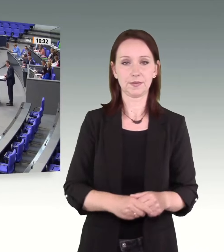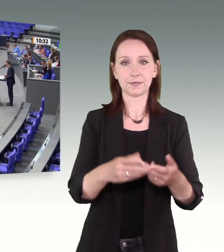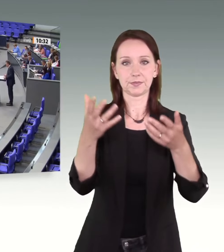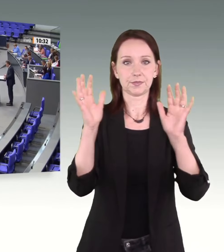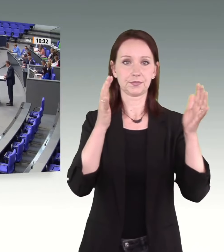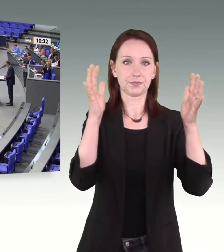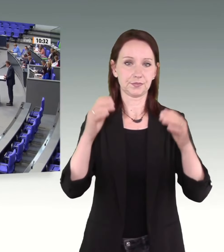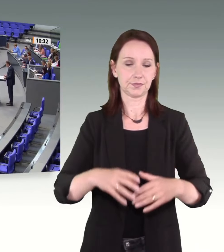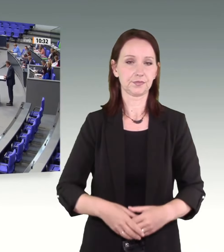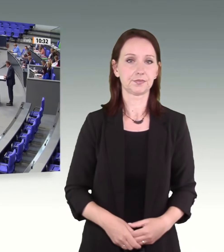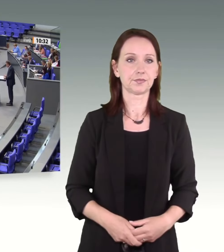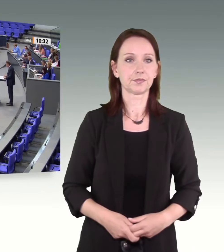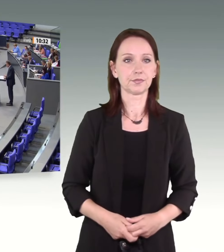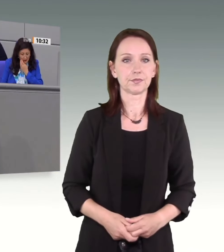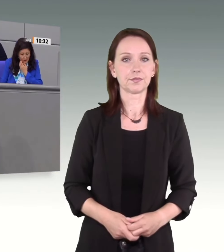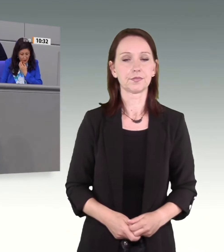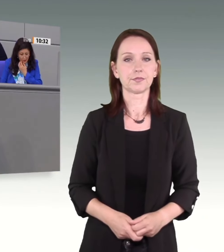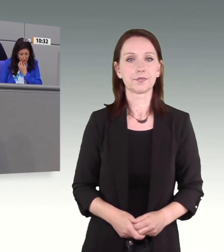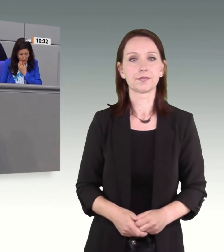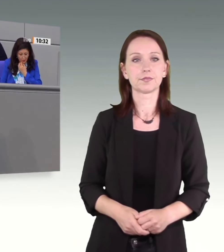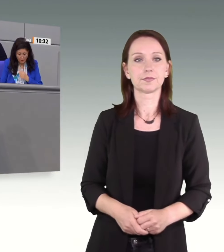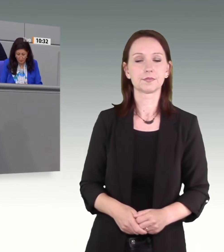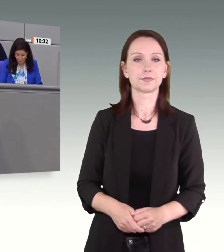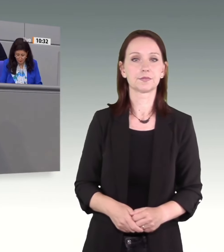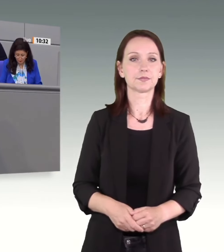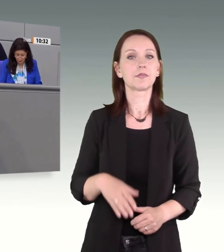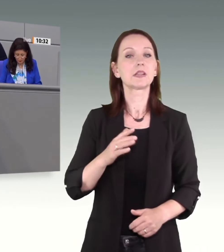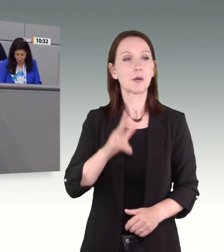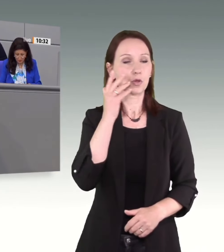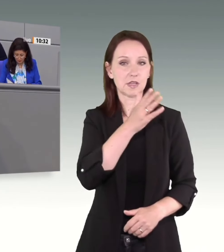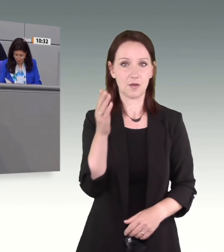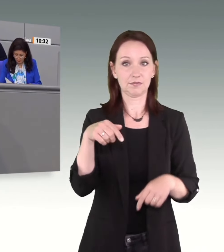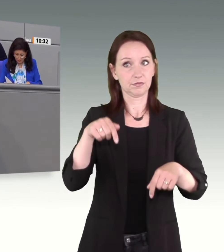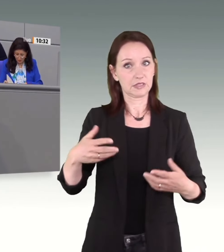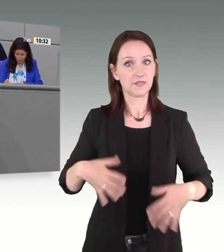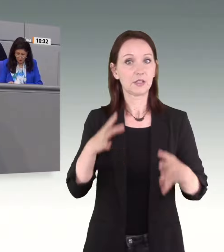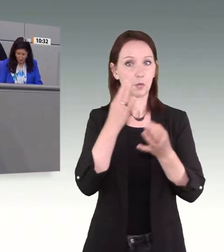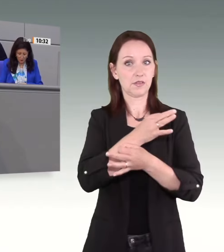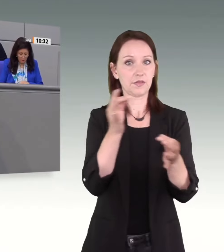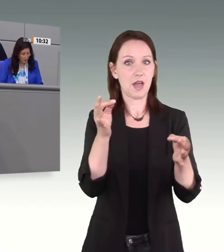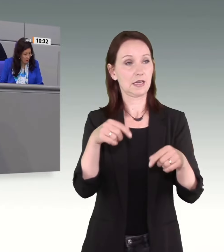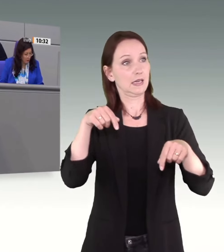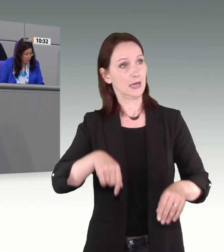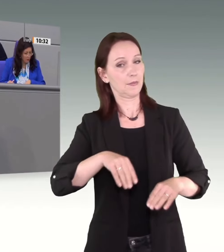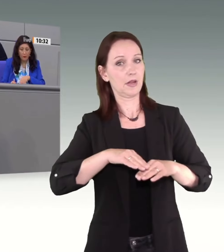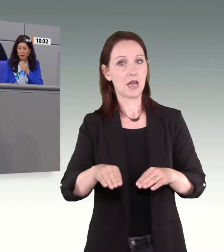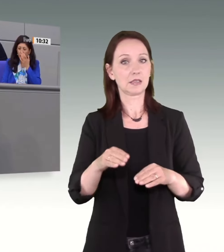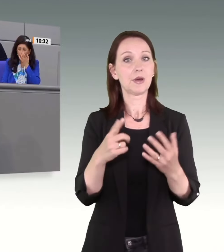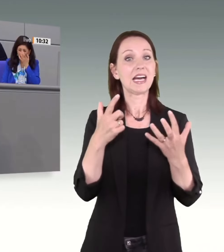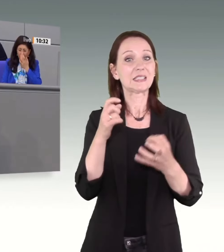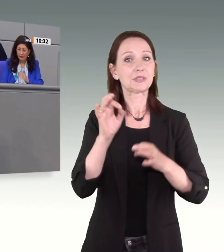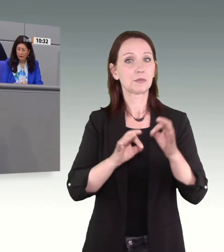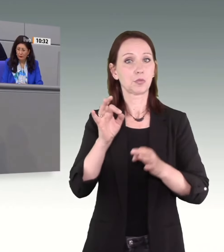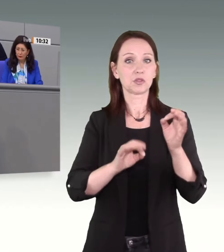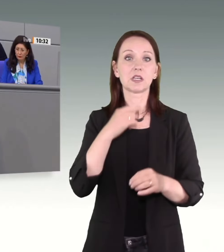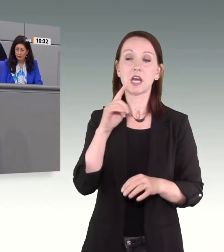Meine Damen und Herren, wenn nach einer aktuellen Umfrage 70 Prozent der Menschen in unserem Land meinen, der Staat sei mit